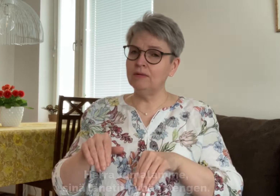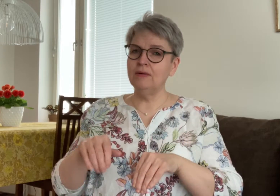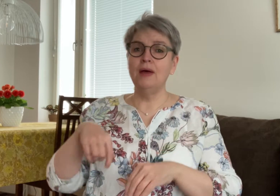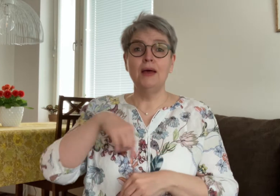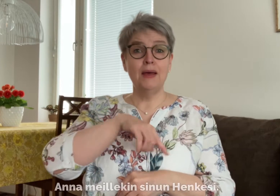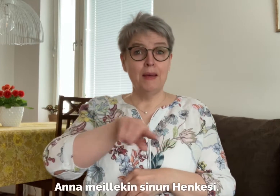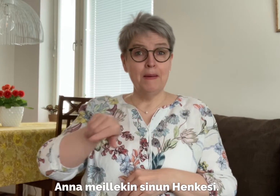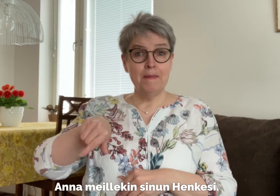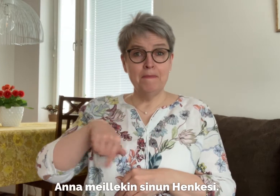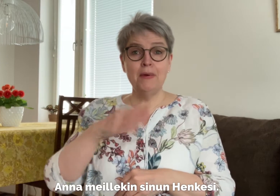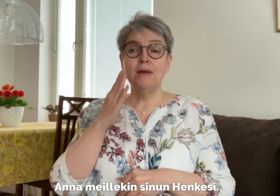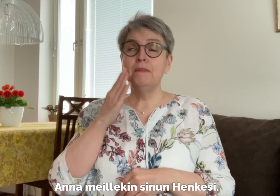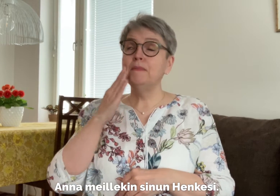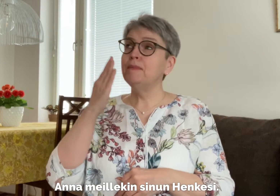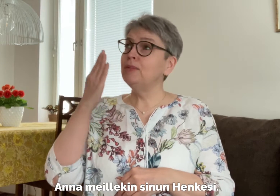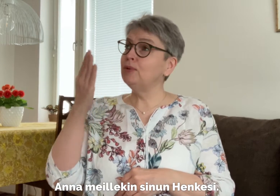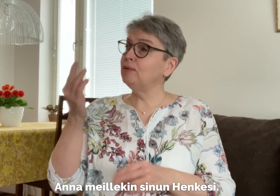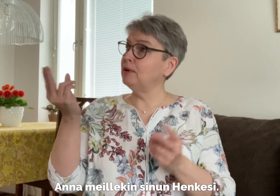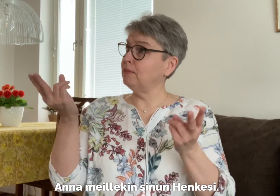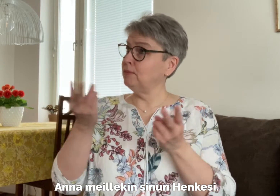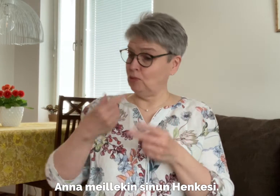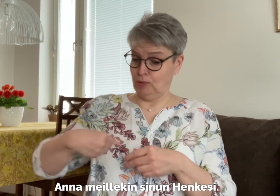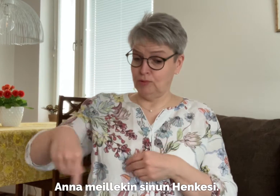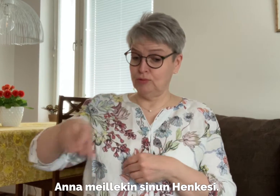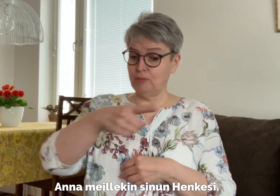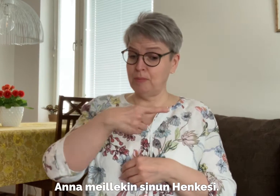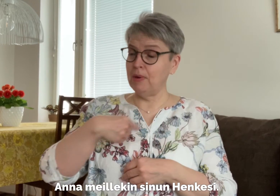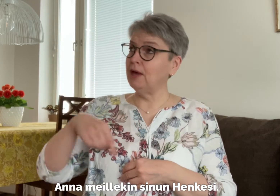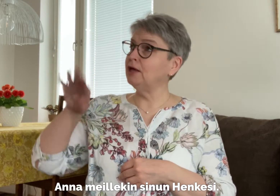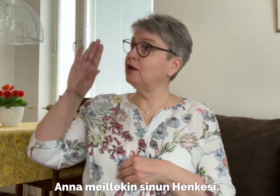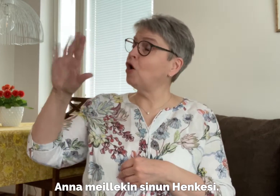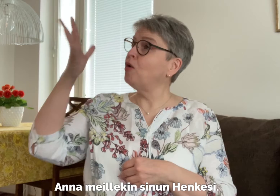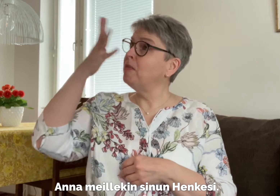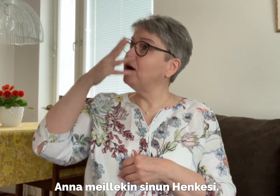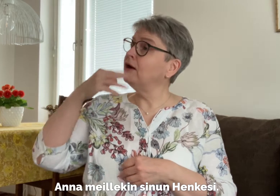Anna meillekin sinun henkesi.